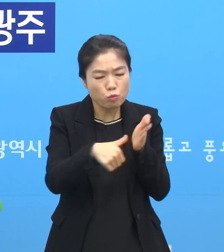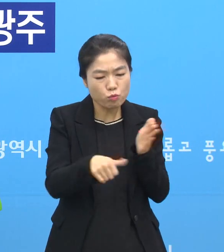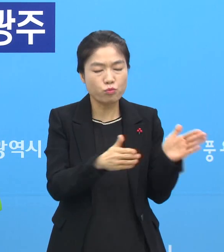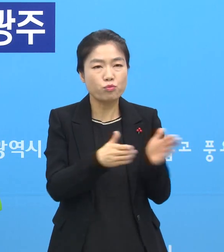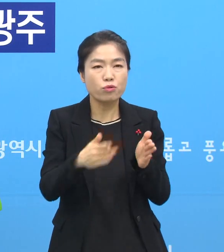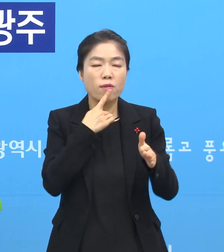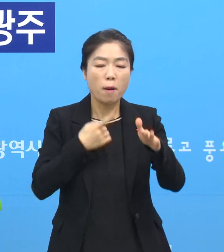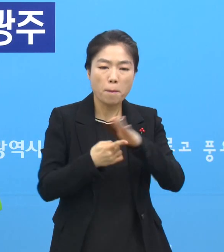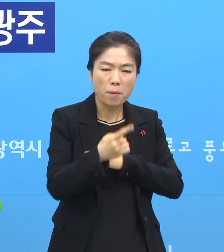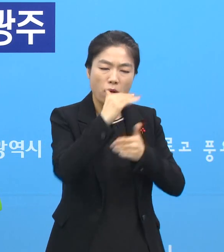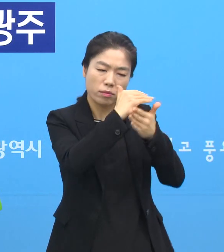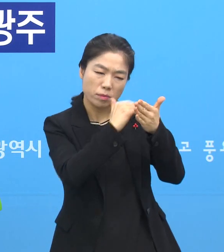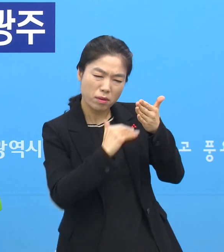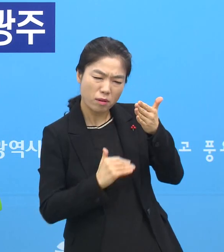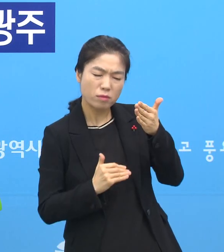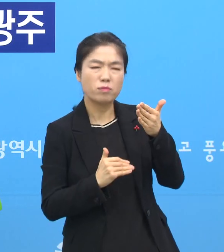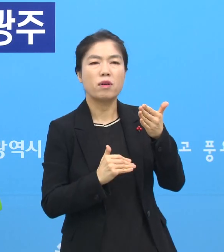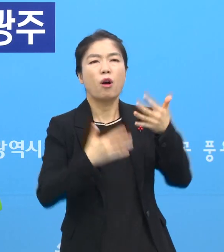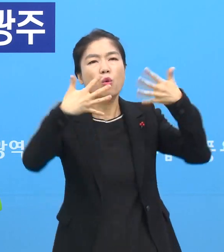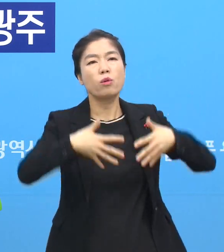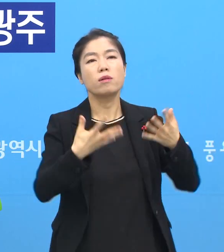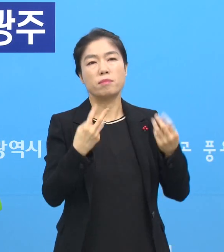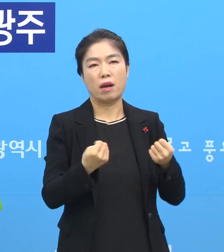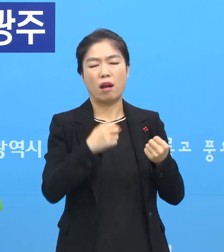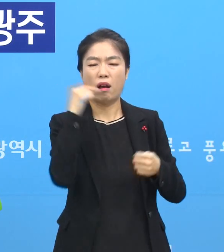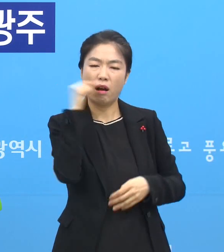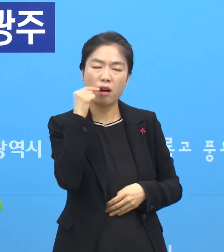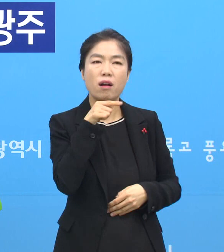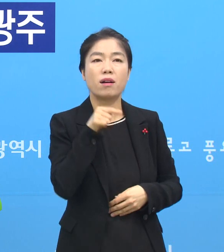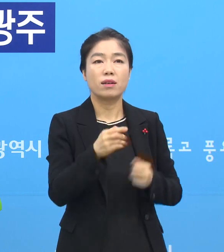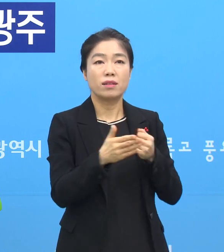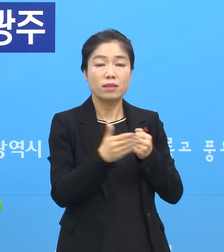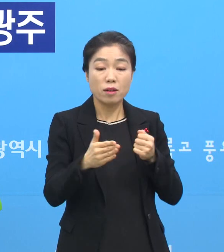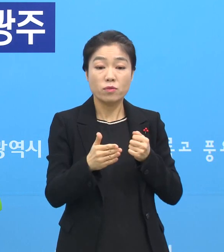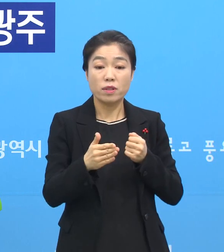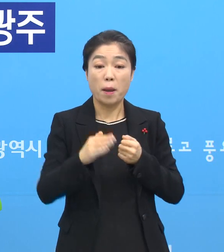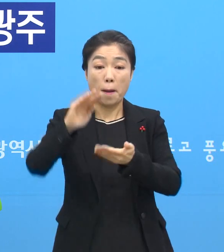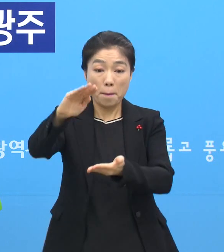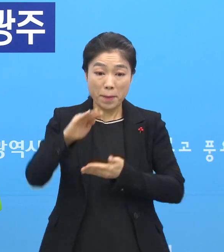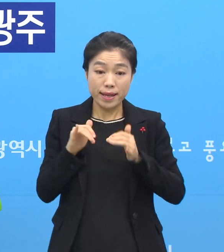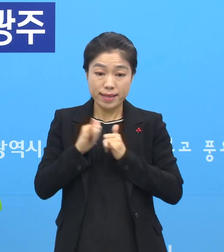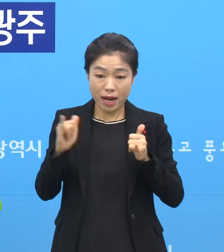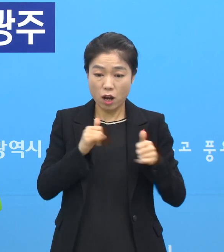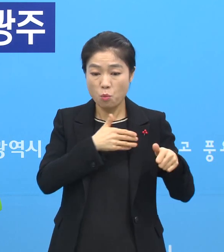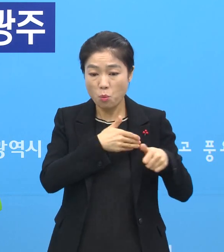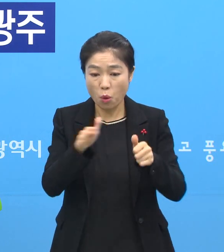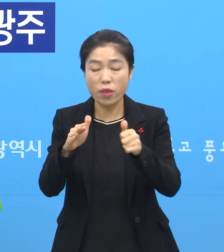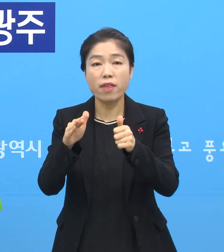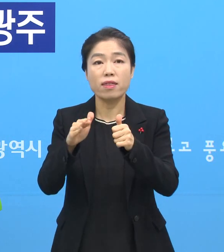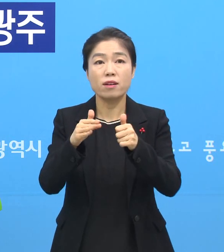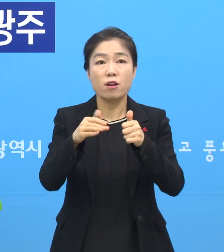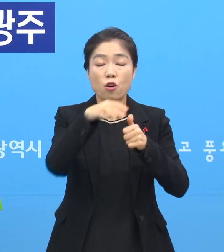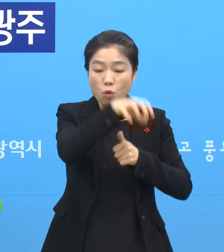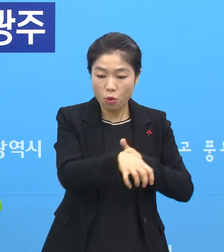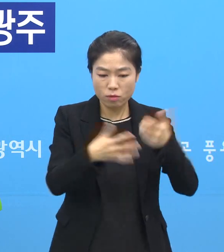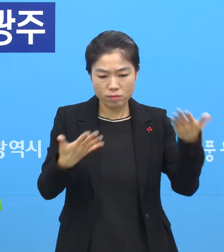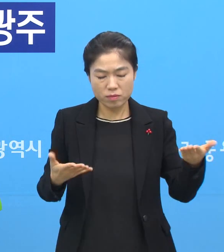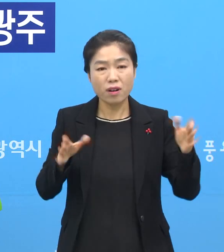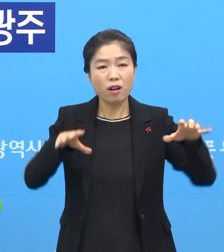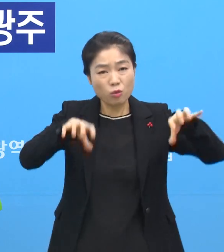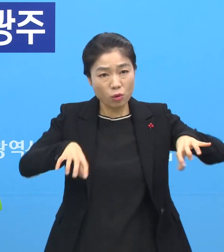조치사항들이 굉장히 많아서 환자를 받게 되는 병원과 보내게 되는 병원 사이에 그런